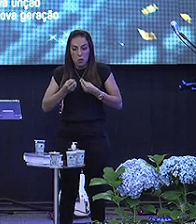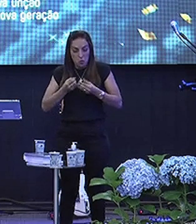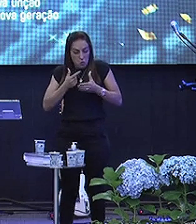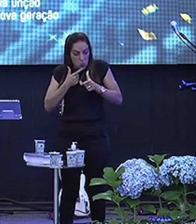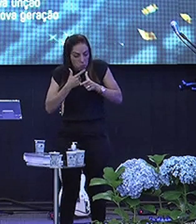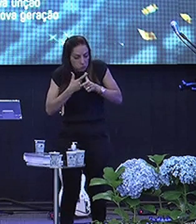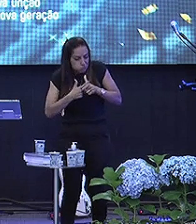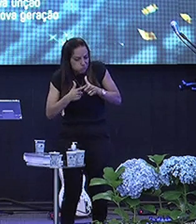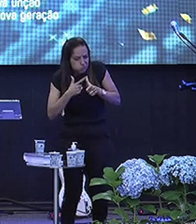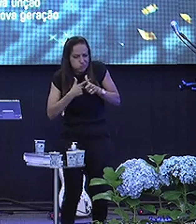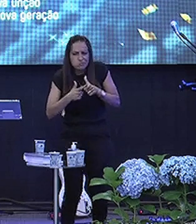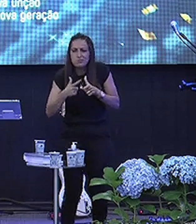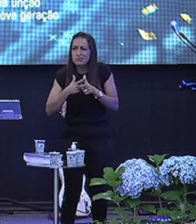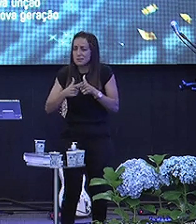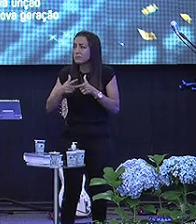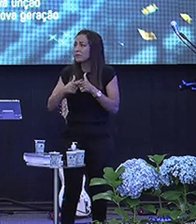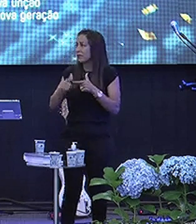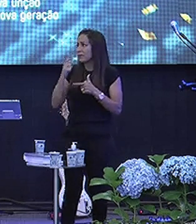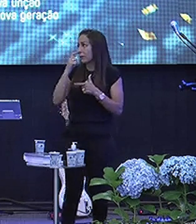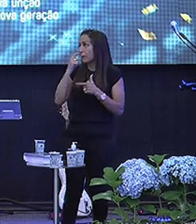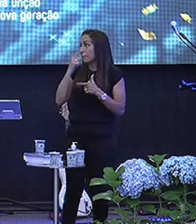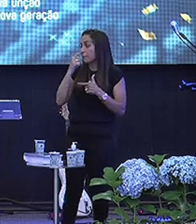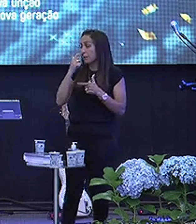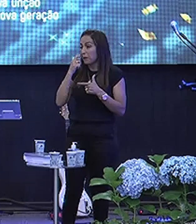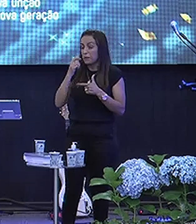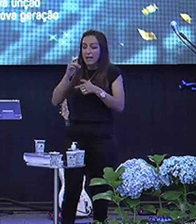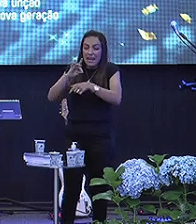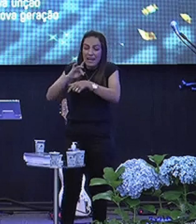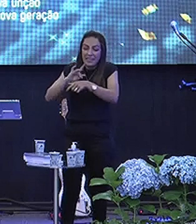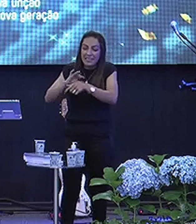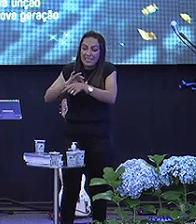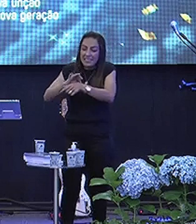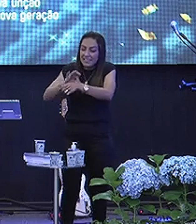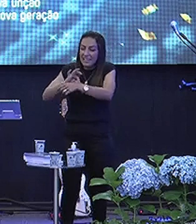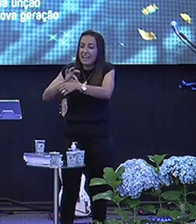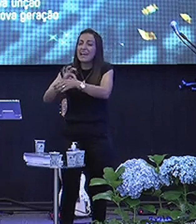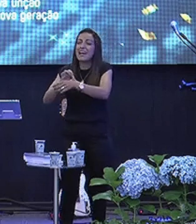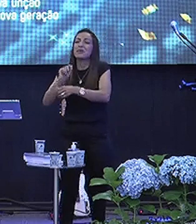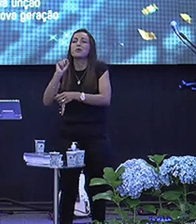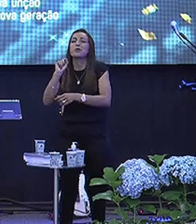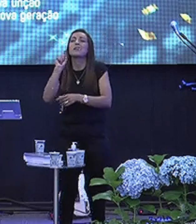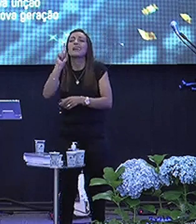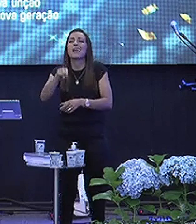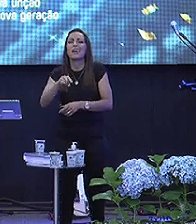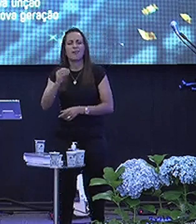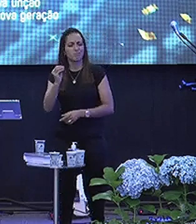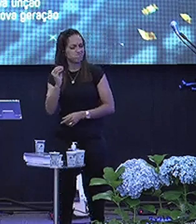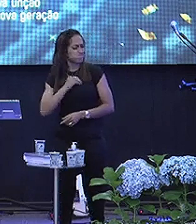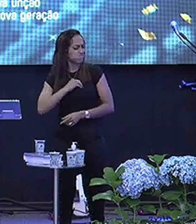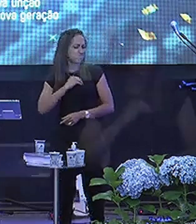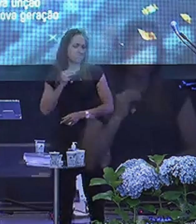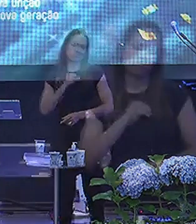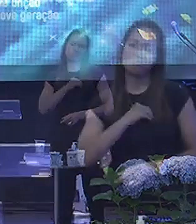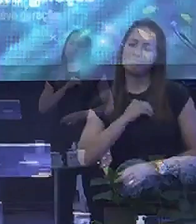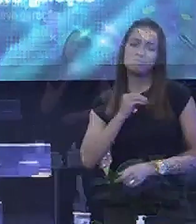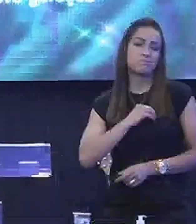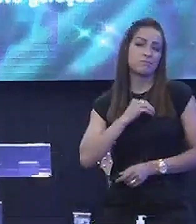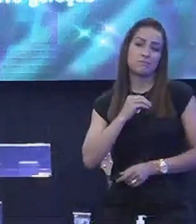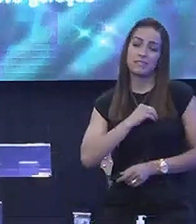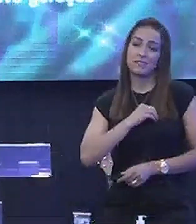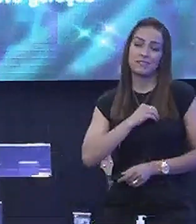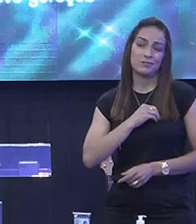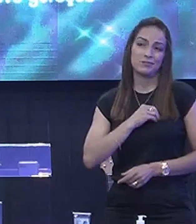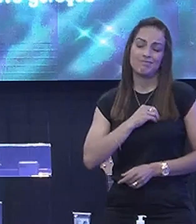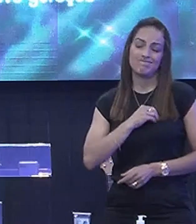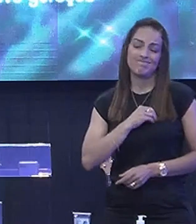Meu irmão A gente tem uma mania De falar que espinho Na carne É Os pecados Ah, eu tenho esse pecado Na minha vida Eu sou espinho Na carne Não, vou falar uma coisa Para